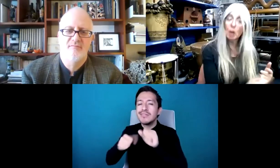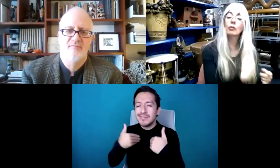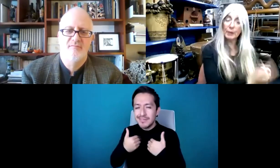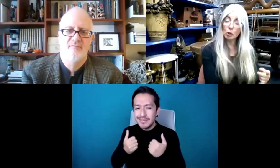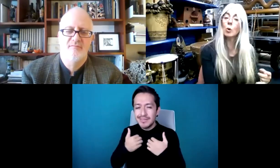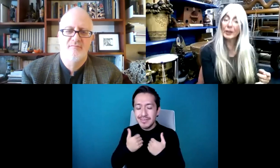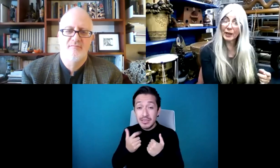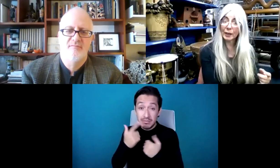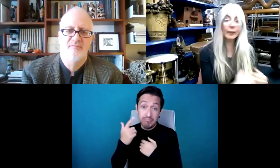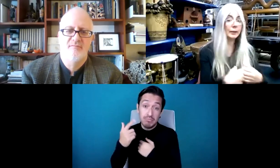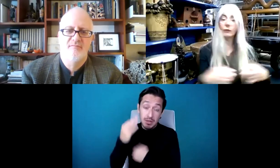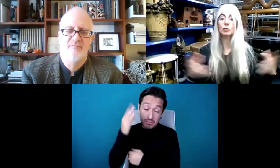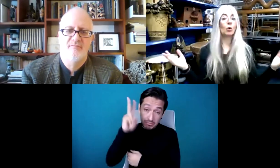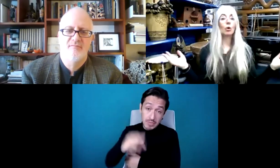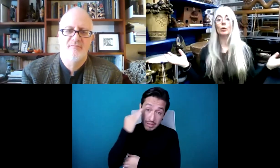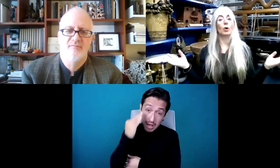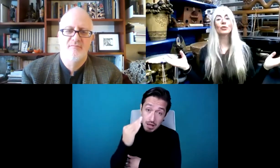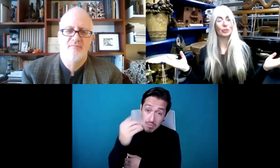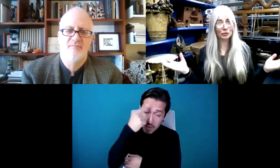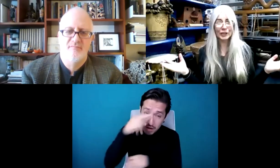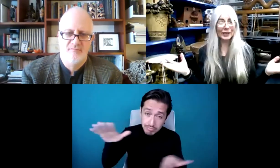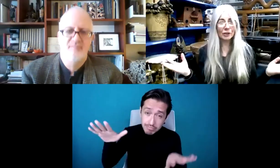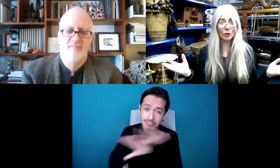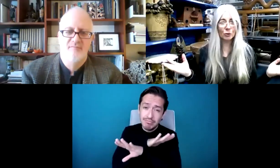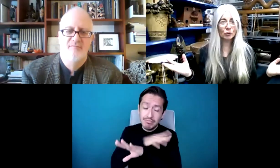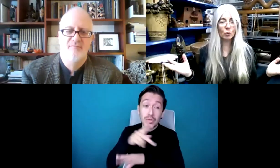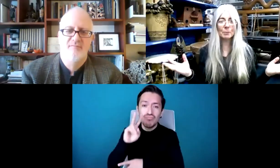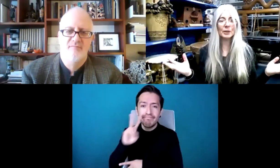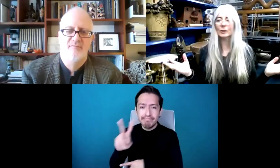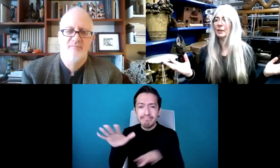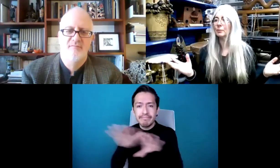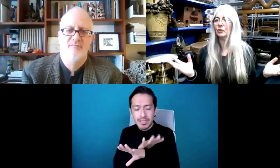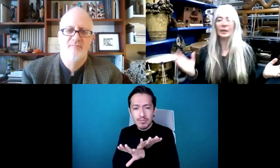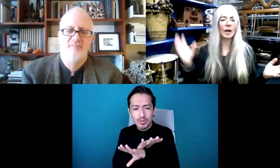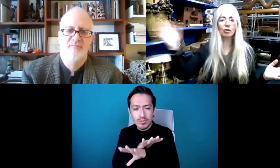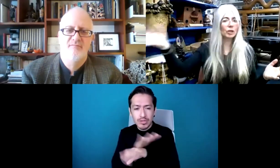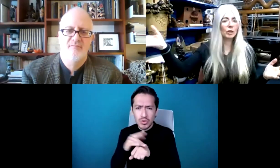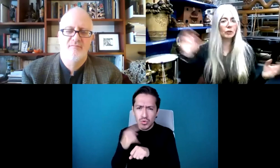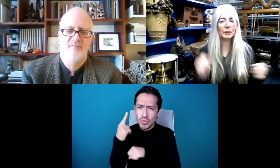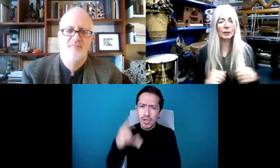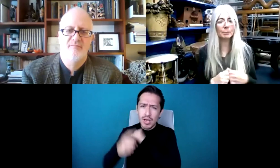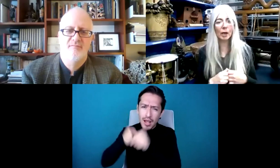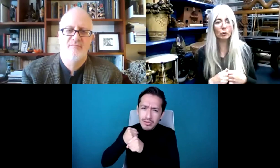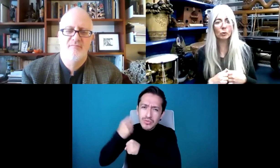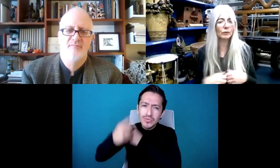cambios. Y vi esos cambios porque volví año con año.